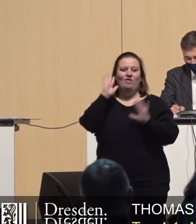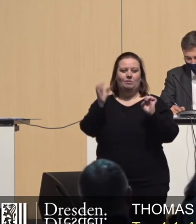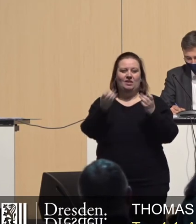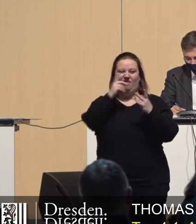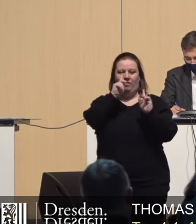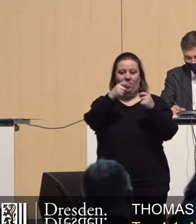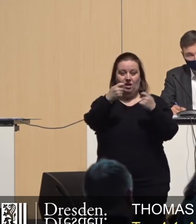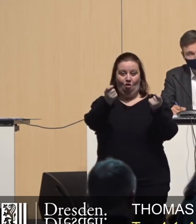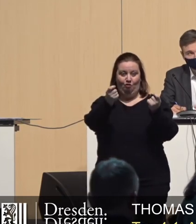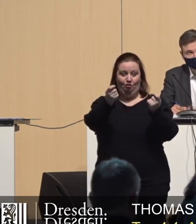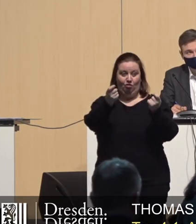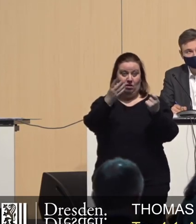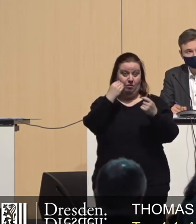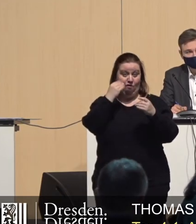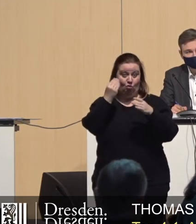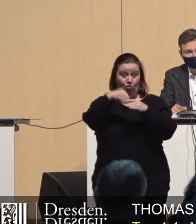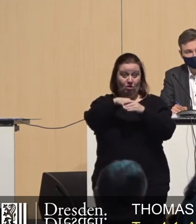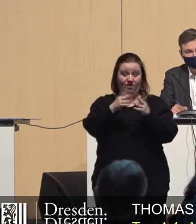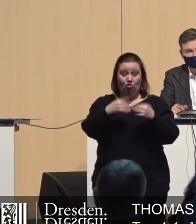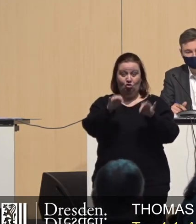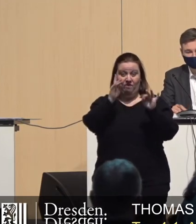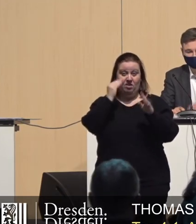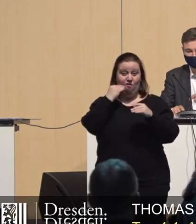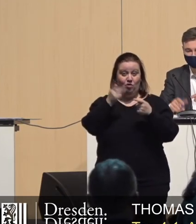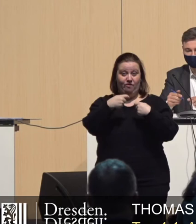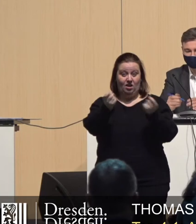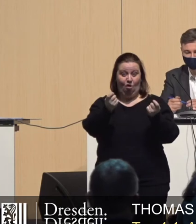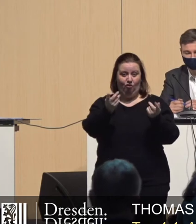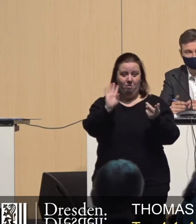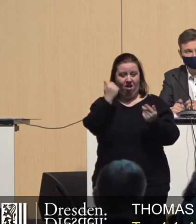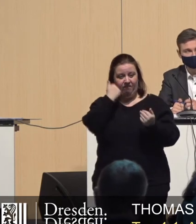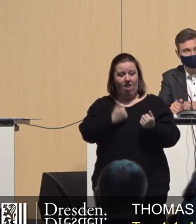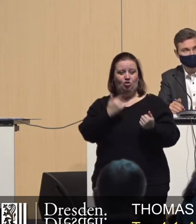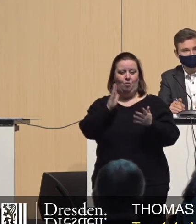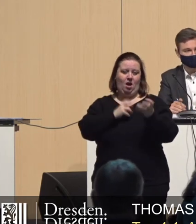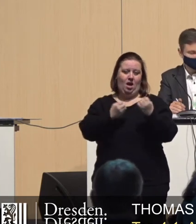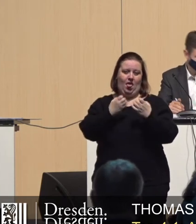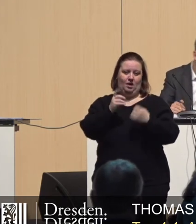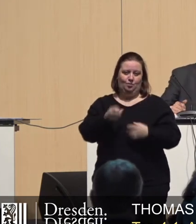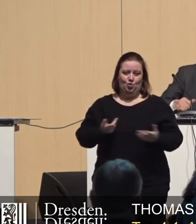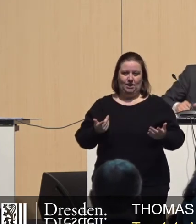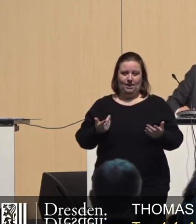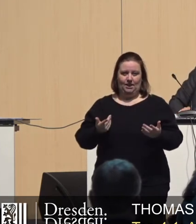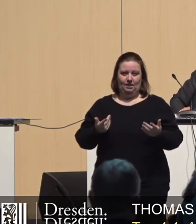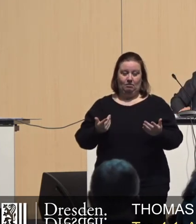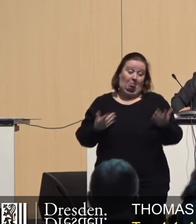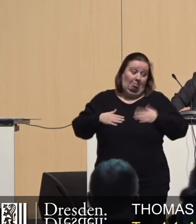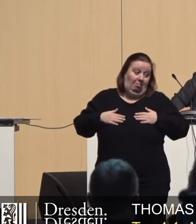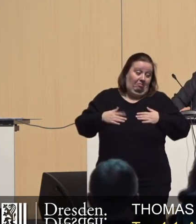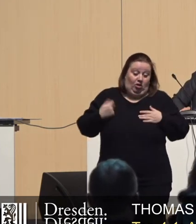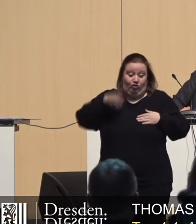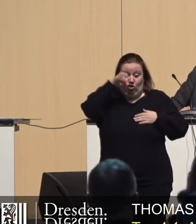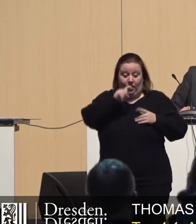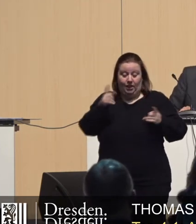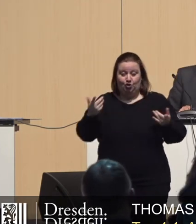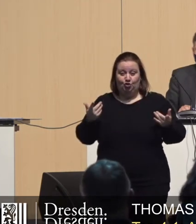verkauft werden? Werden die da etwa nicht bewohnt? Was ist daran so schlimm, wenn diese Wohnungen verkauft werden? Das müssten Sie mir vielleicht nochmal erklären. Vielleicht habe ich einfach nicht verstanden.